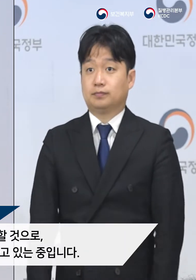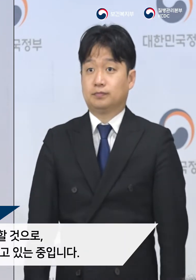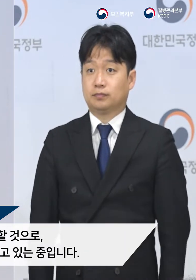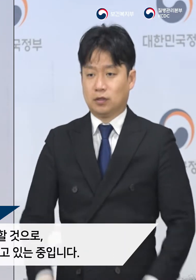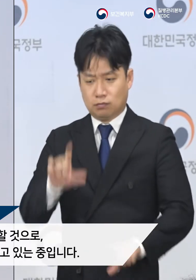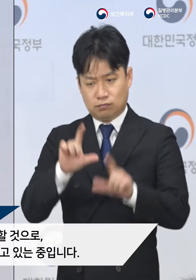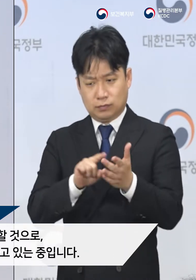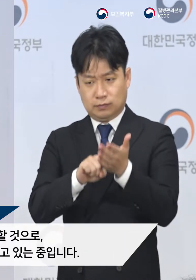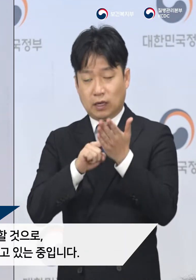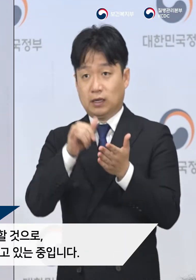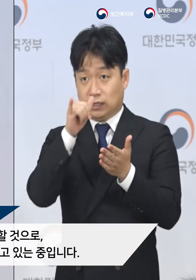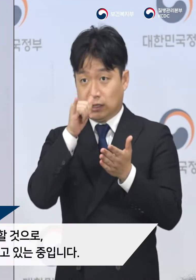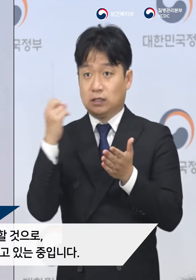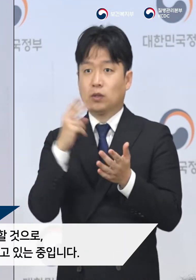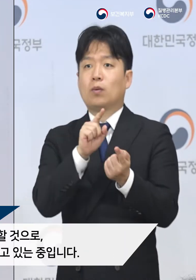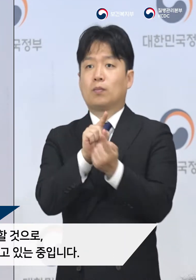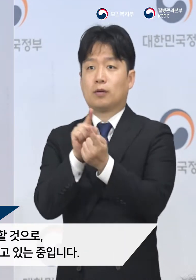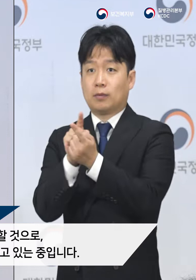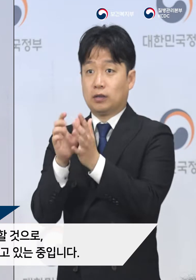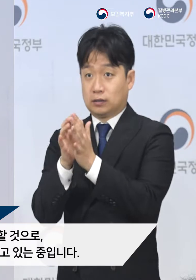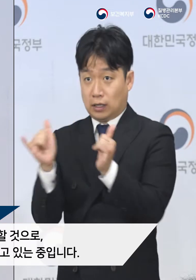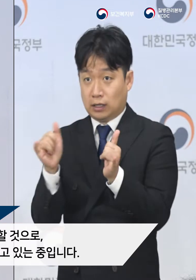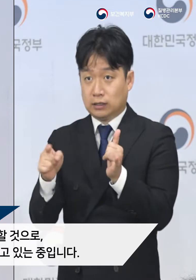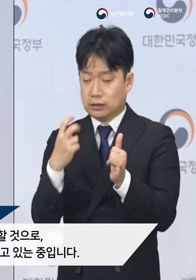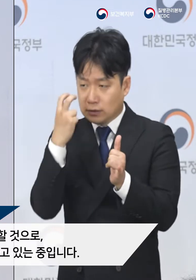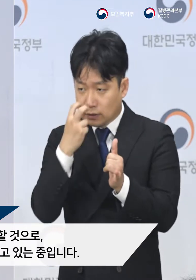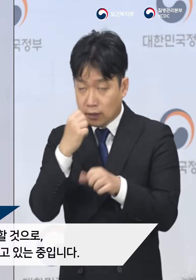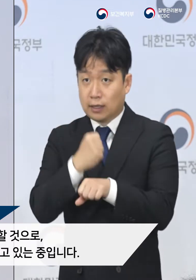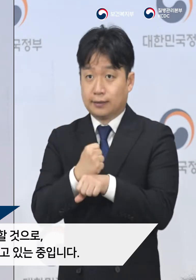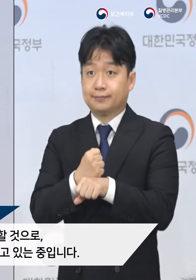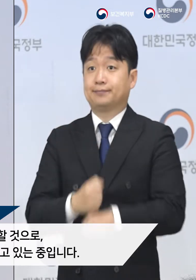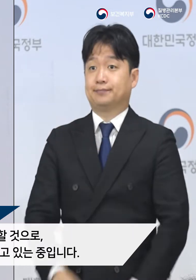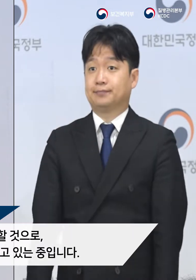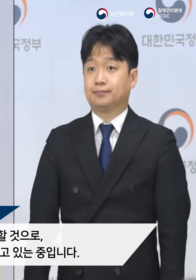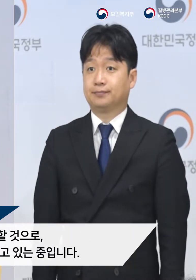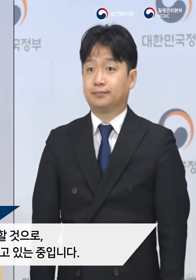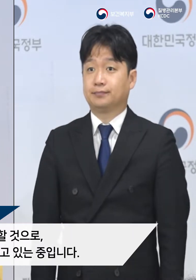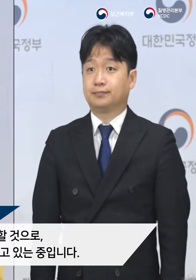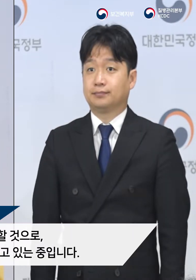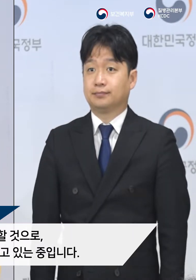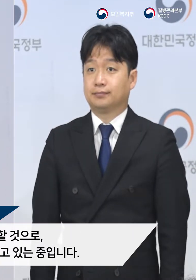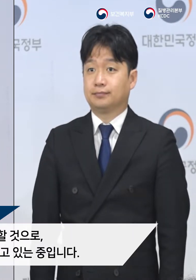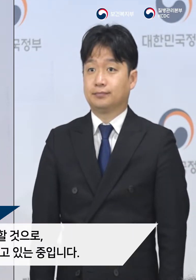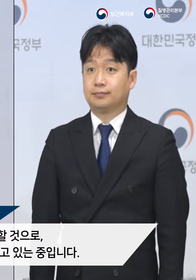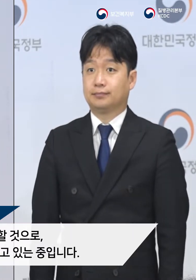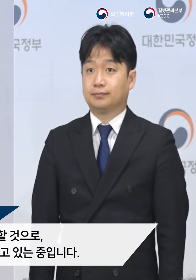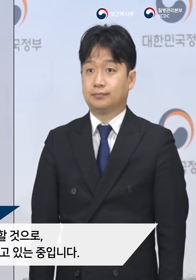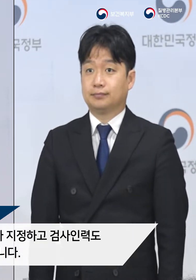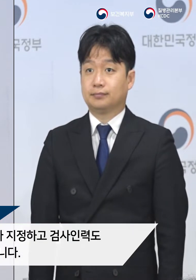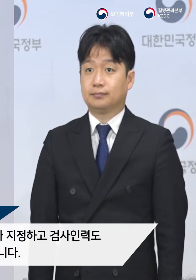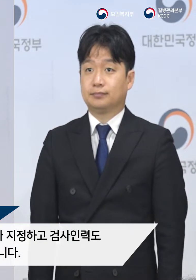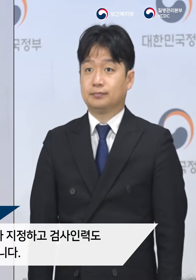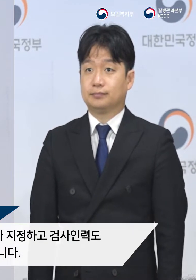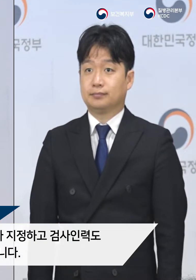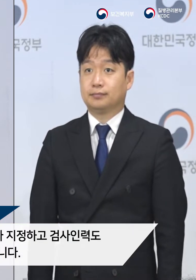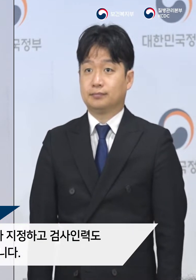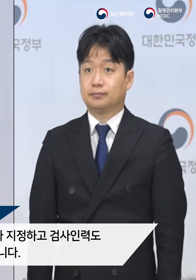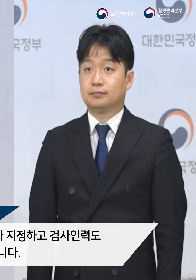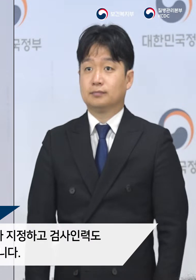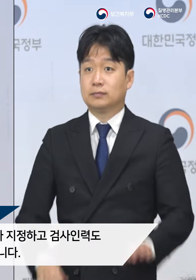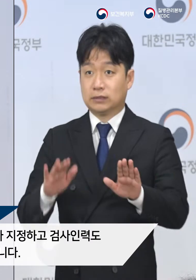유증상자, 접촉자 등에 대해 진단검사를 실시하고 있는 중입니다. 이를 위해